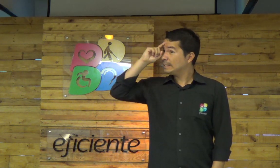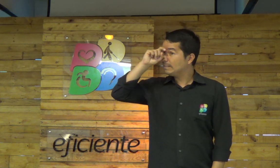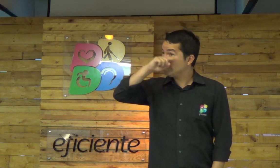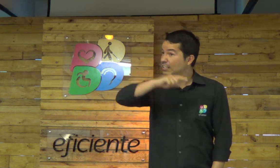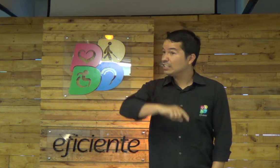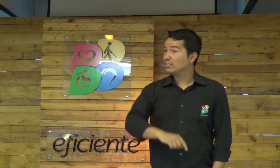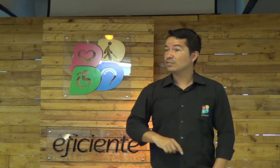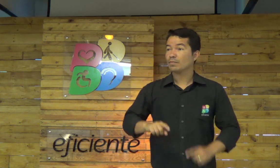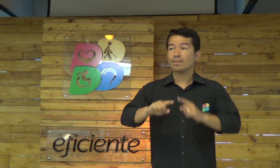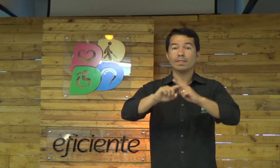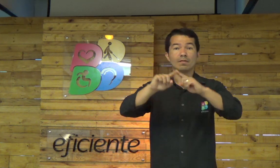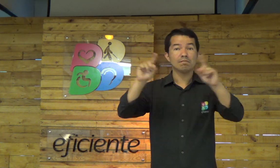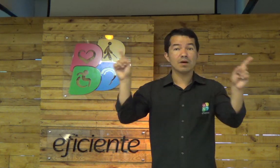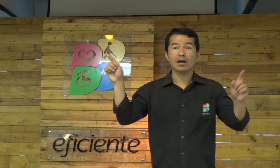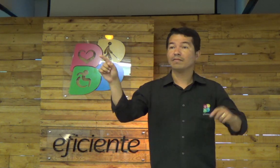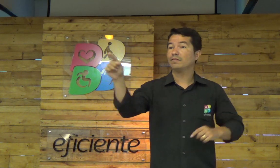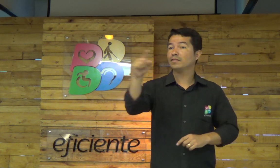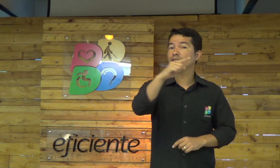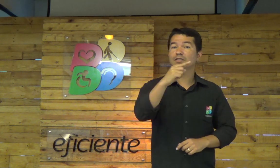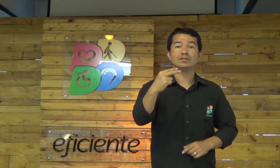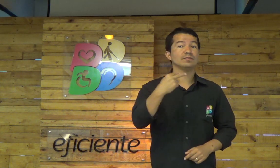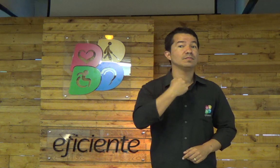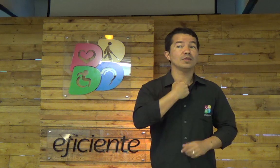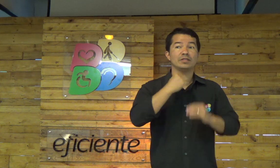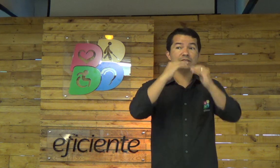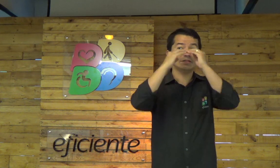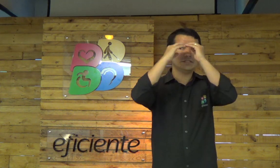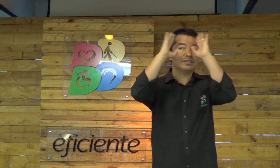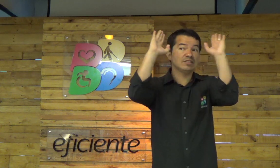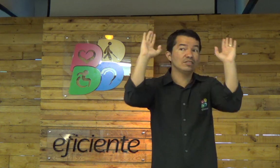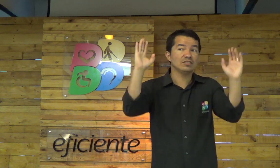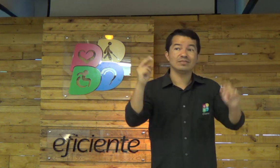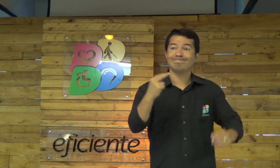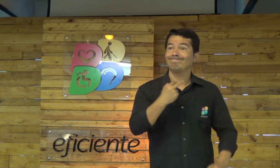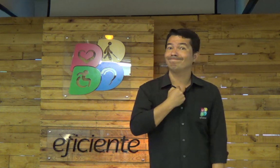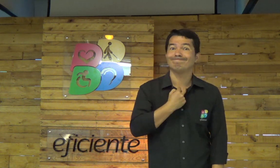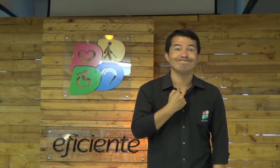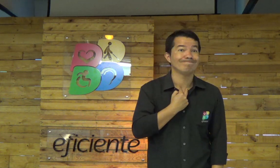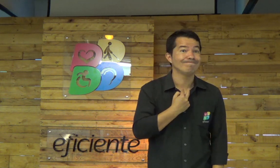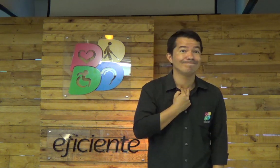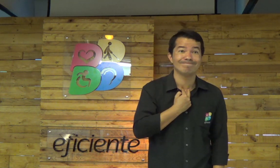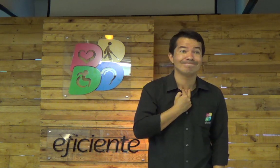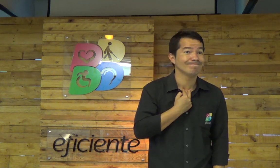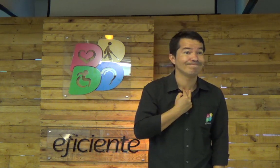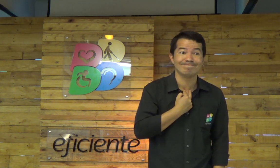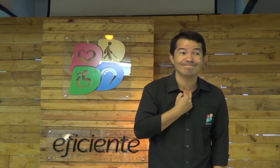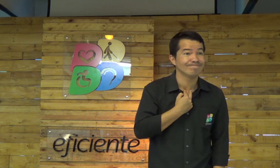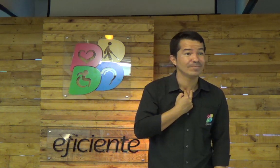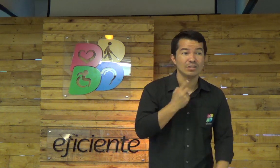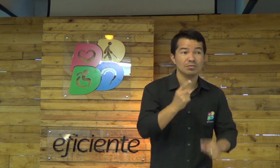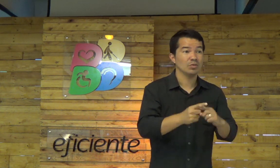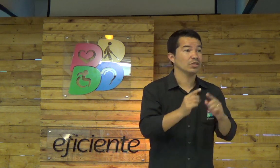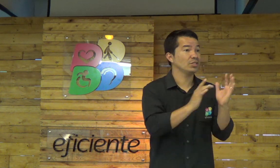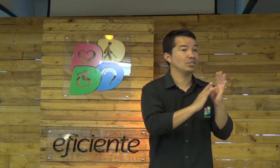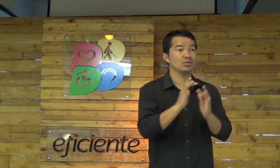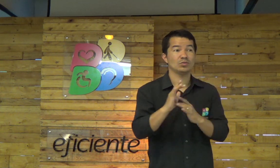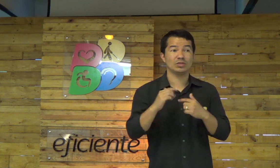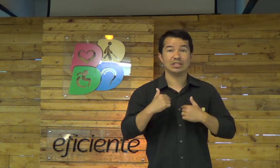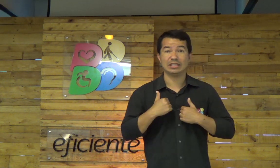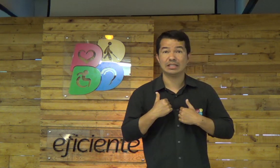100%? É difícil, mas nós não podemos desistir. Não podemos. Porque Jesus,